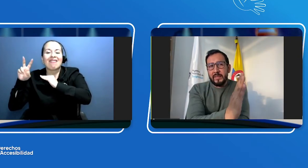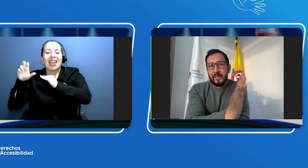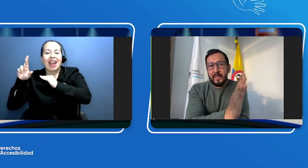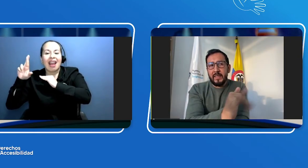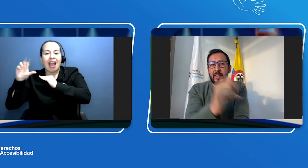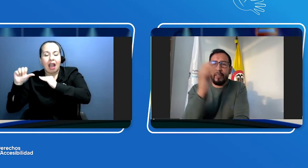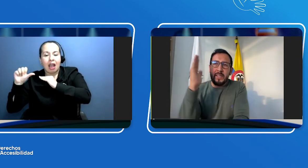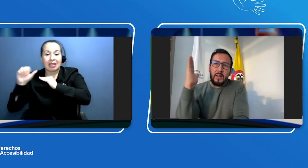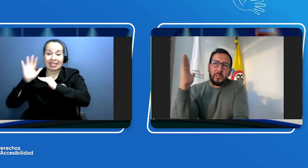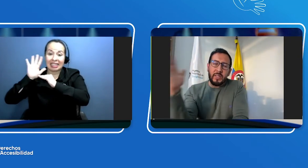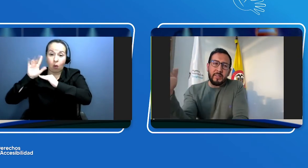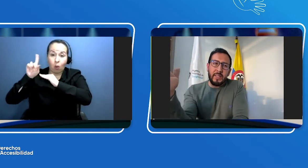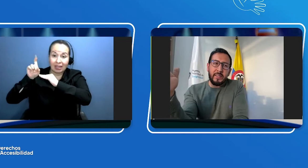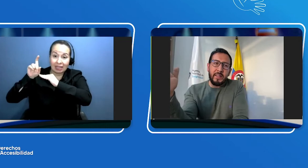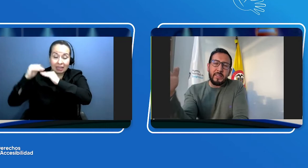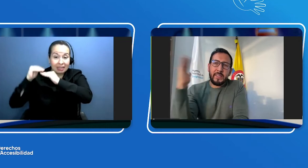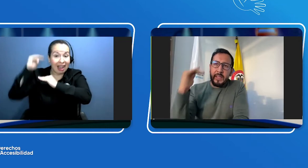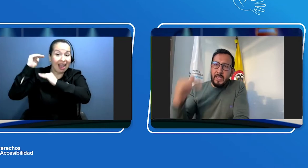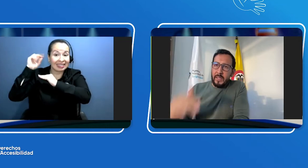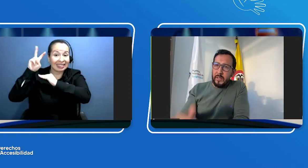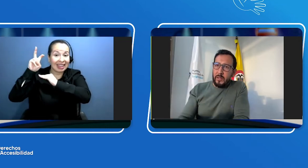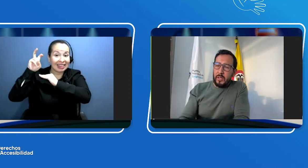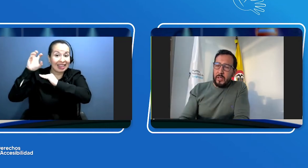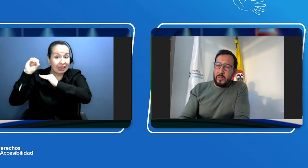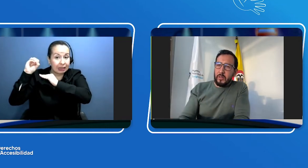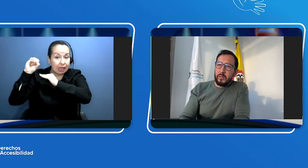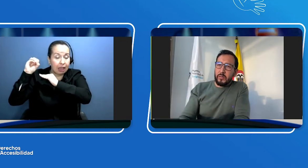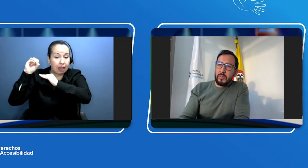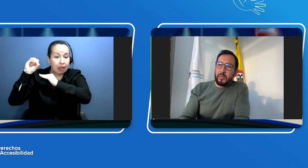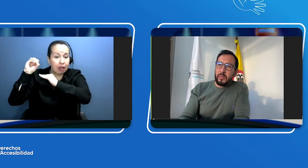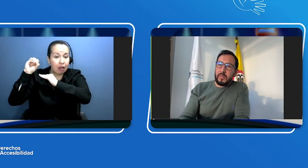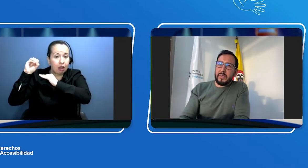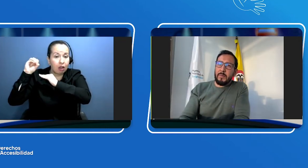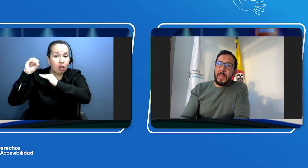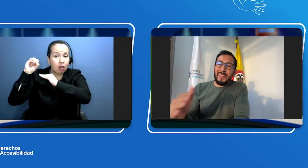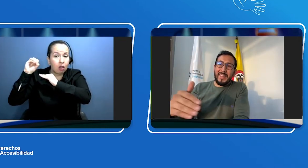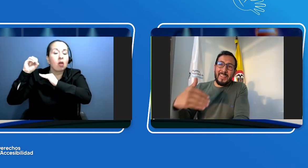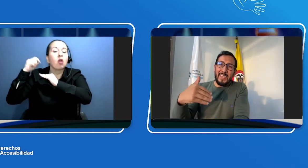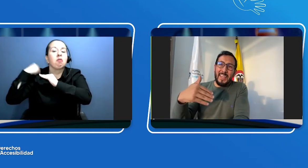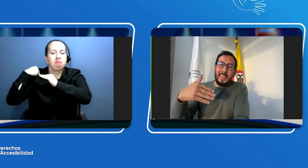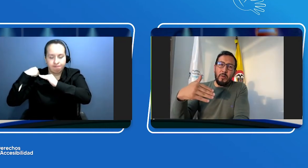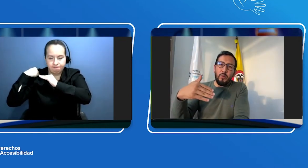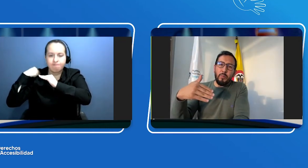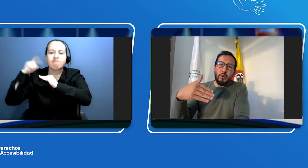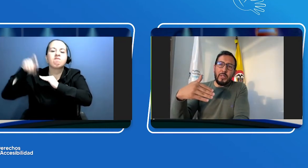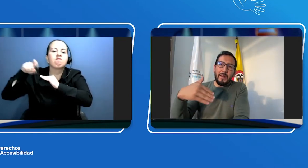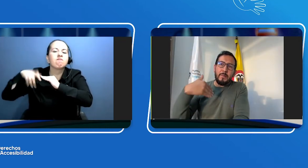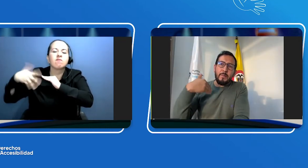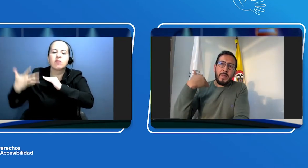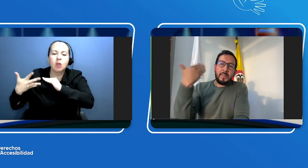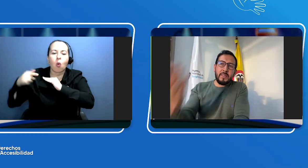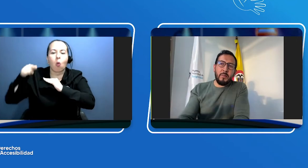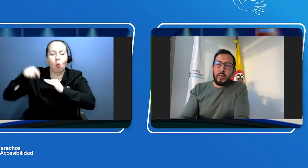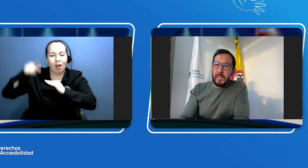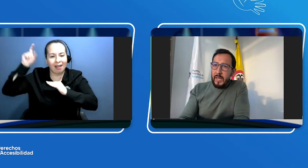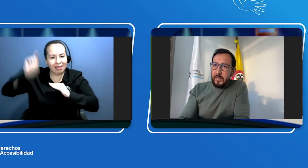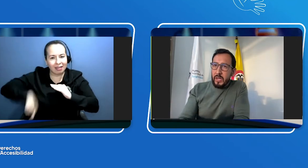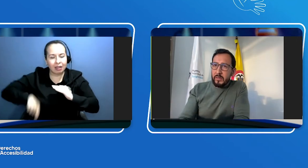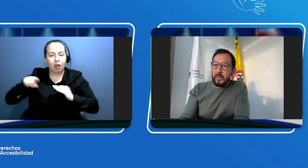decibeles a los 70 decibeles entonces también tendré que portar mi símbolo internacional de sordera y